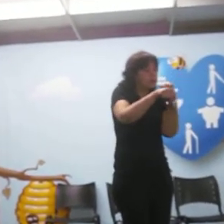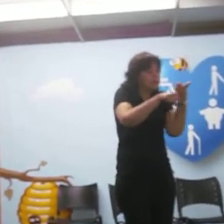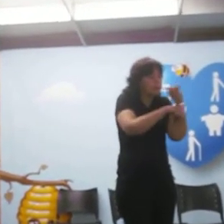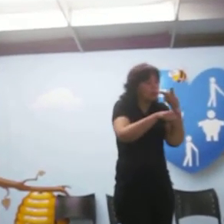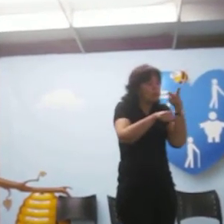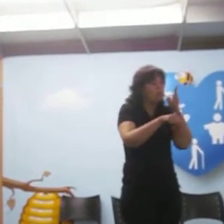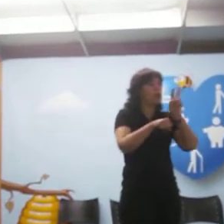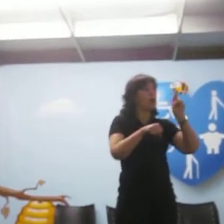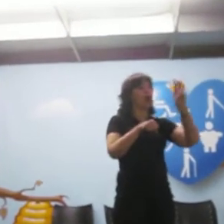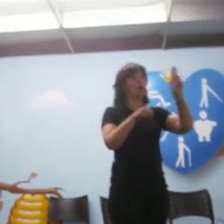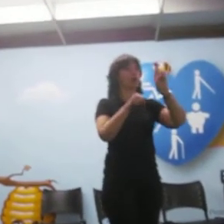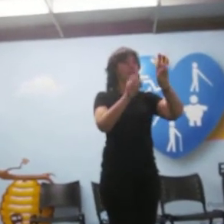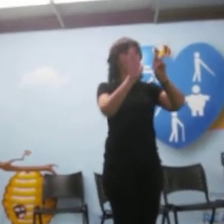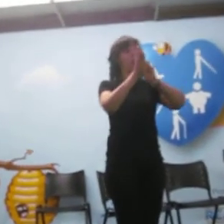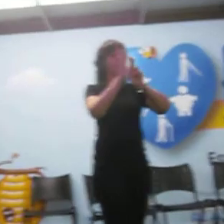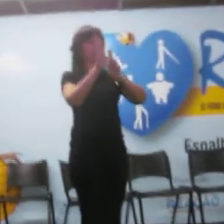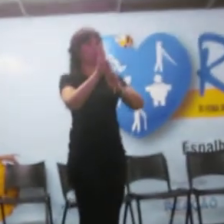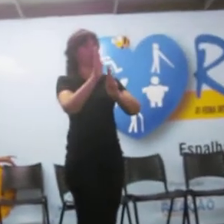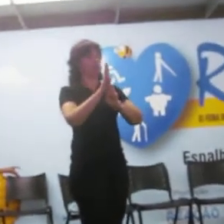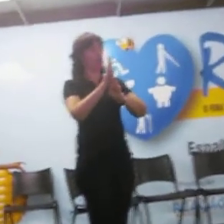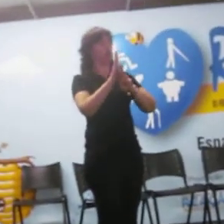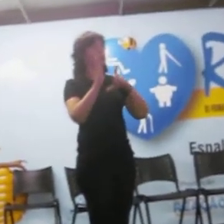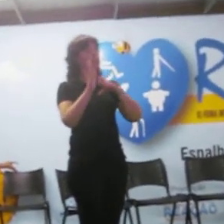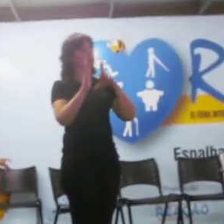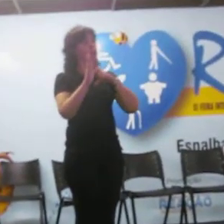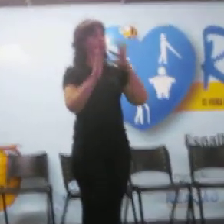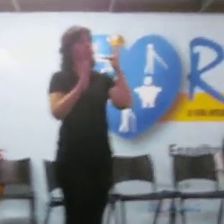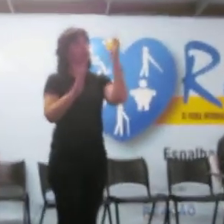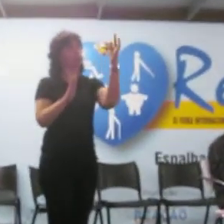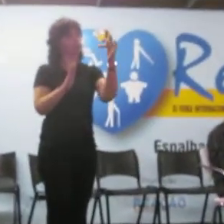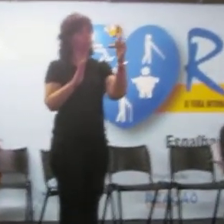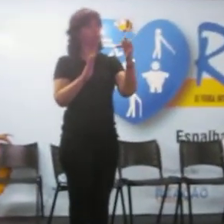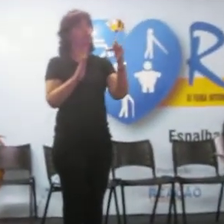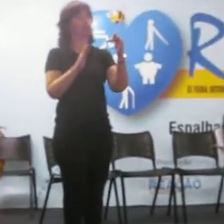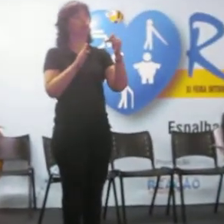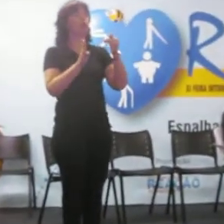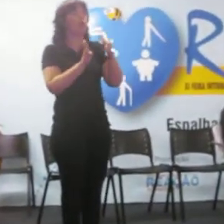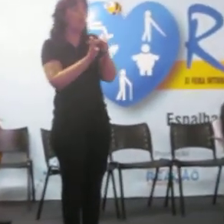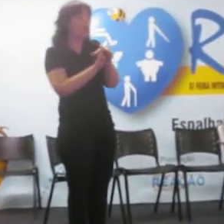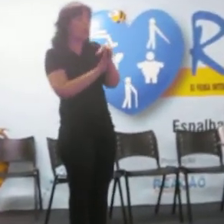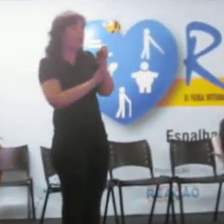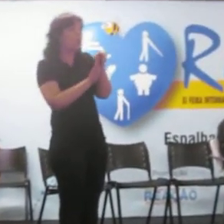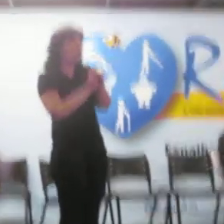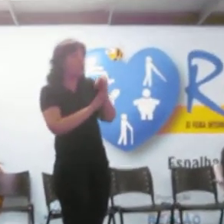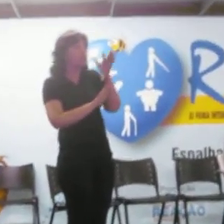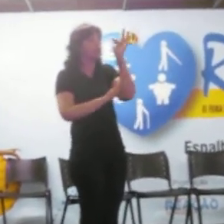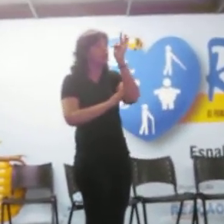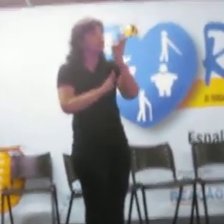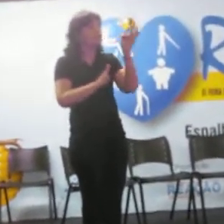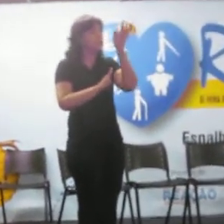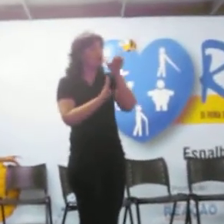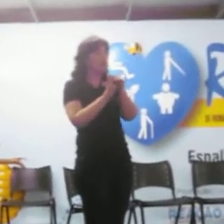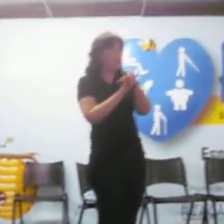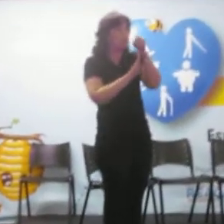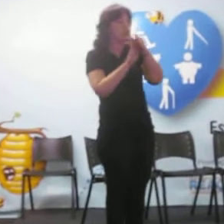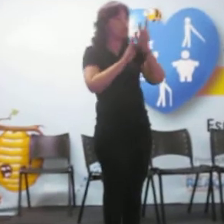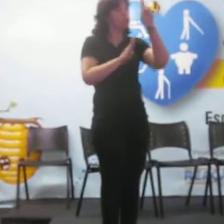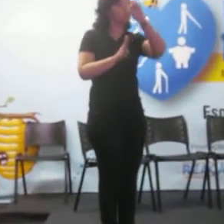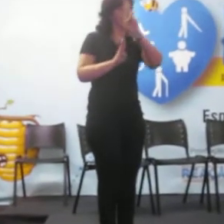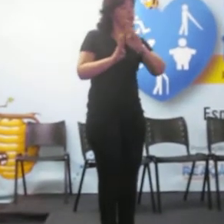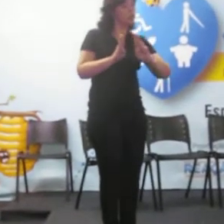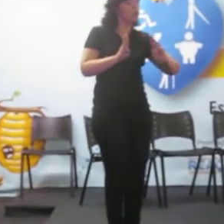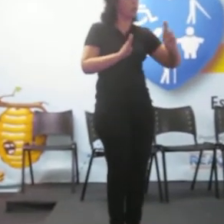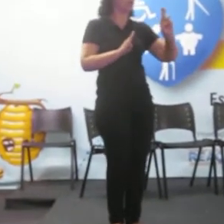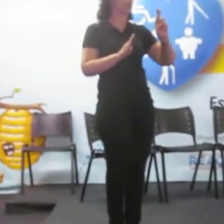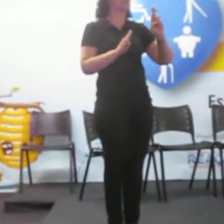essa profissão para que tenhamos conselhos federais, conselhos regionais Para